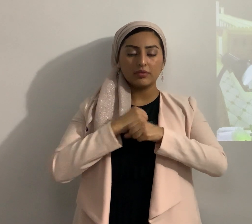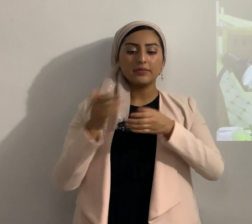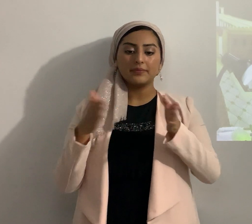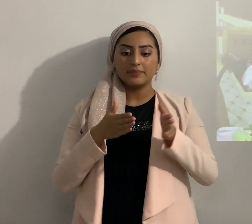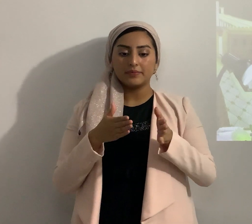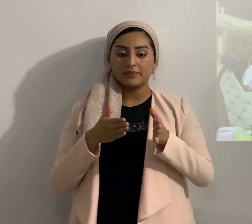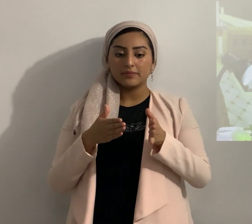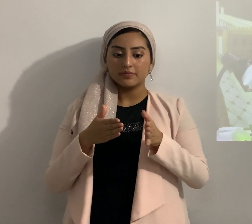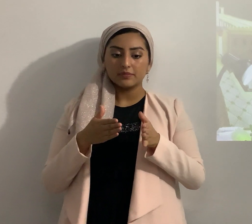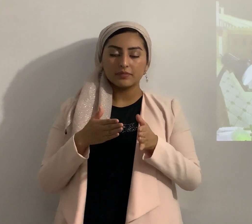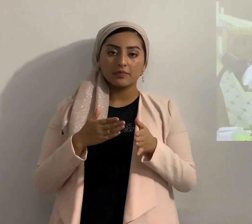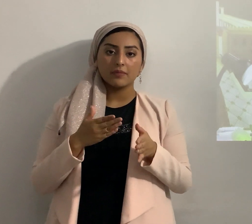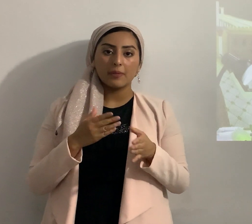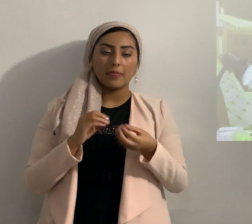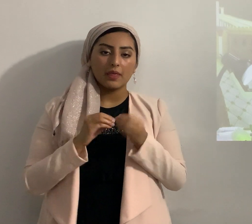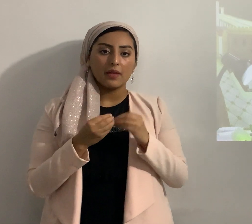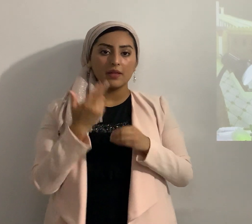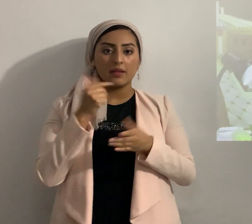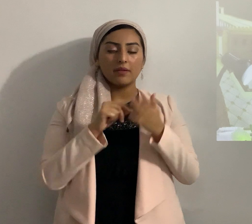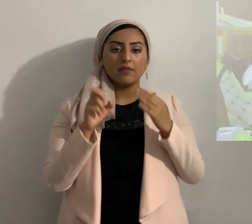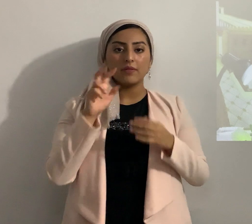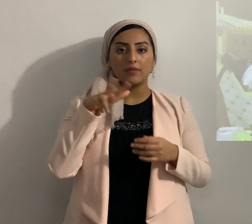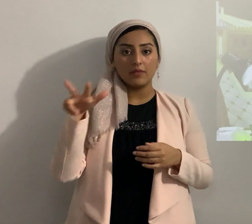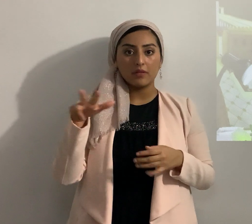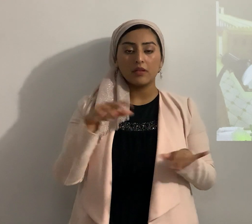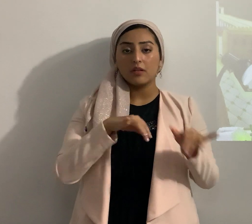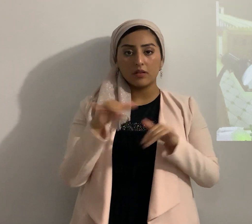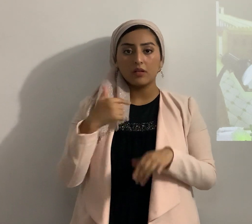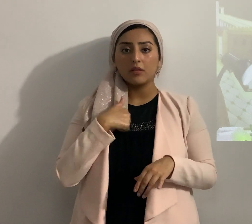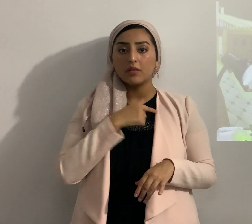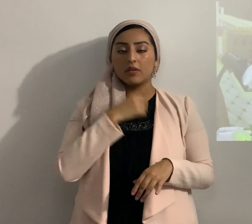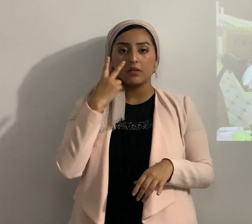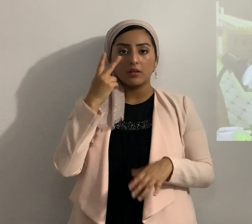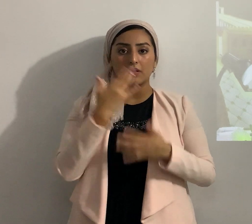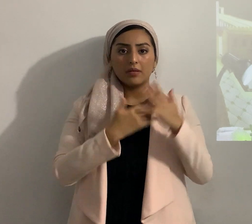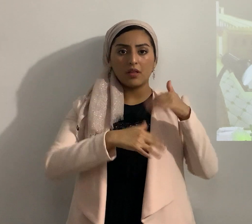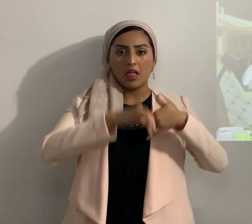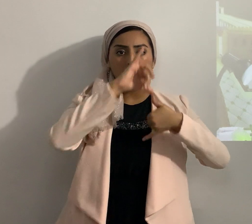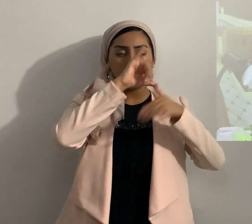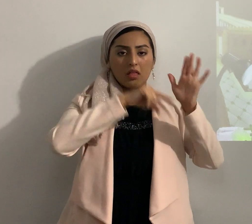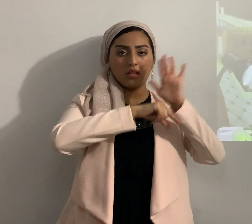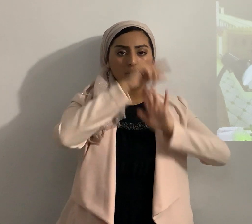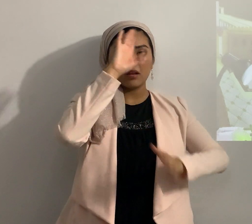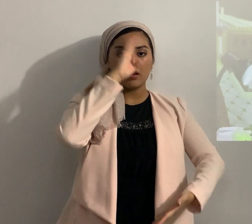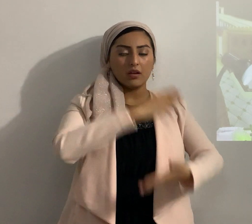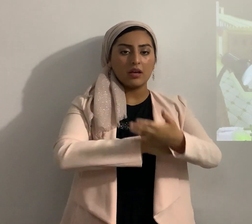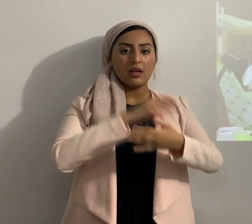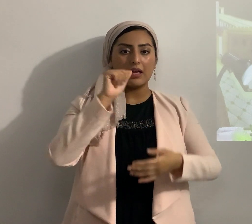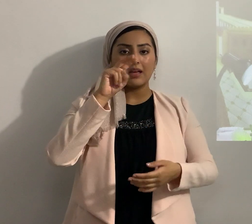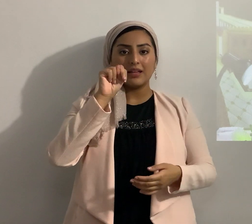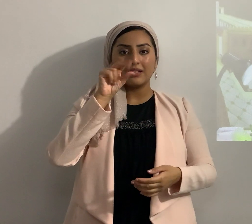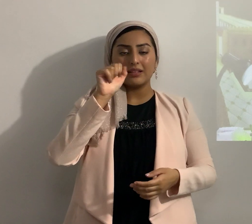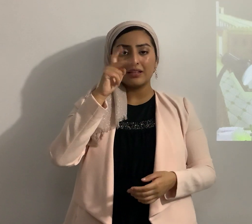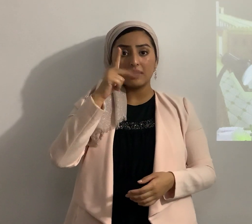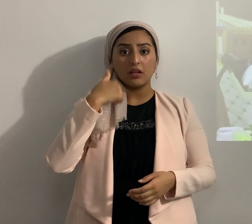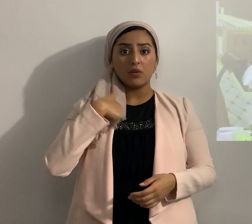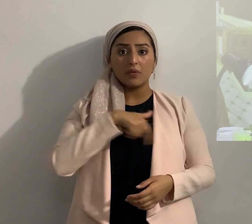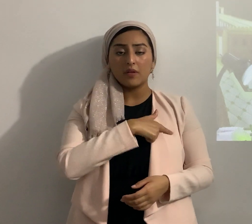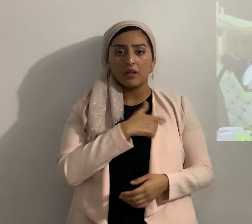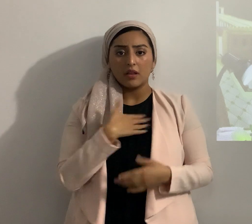entonces número 13 verso 33 también vimos allí gigantes hijos de Anad raza de los gigantes y éramos nosotros a nuestro parecer como